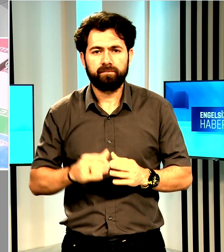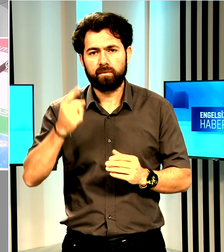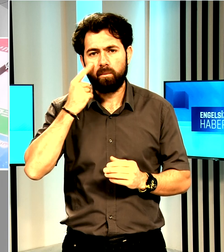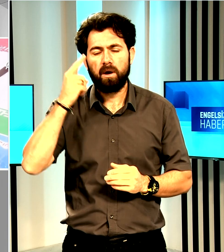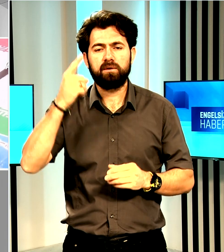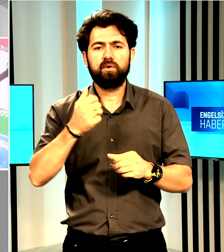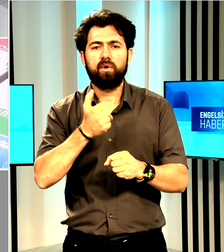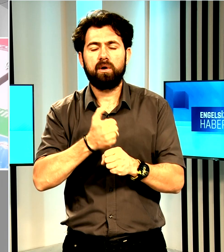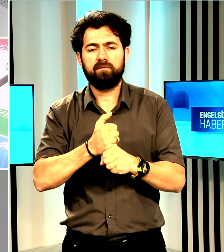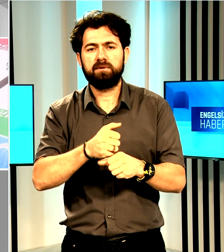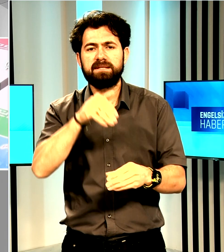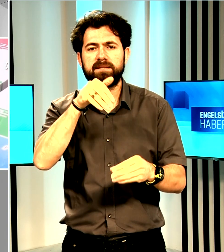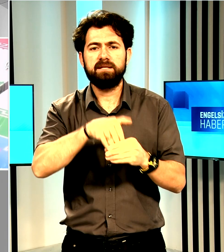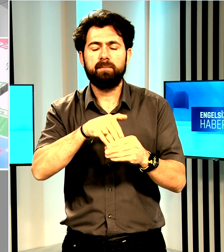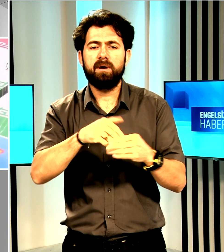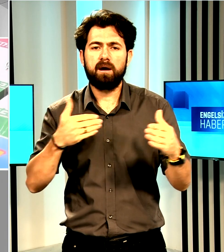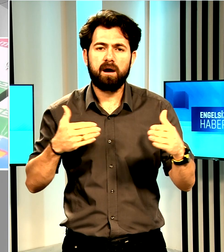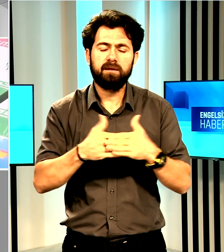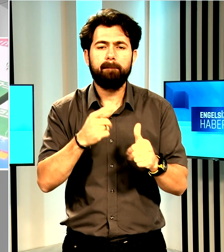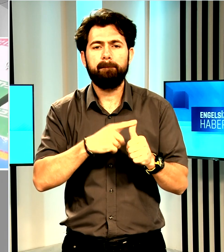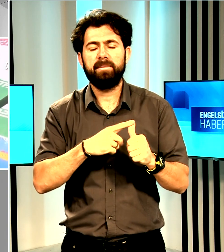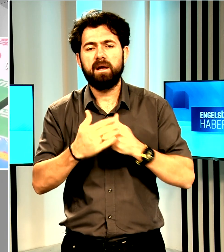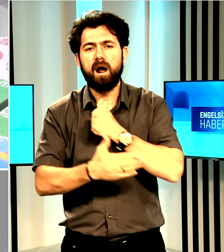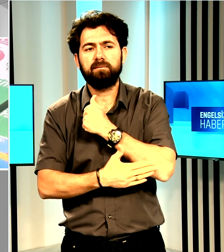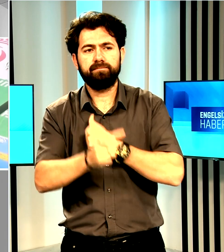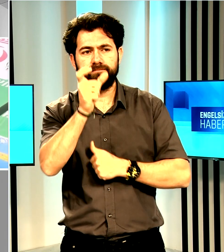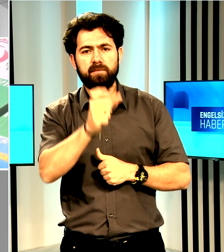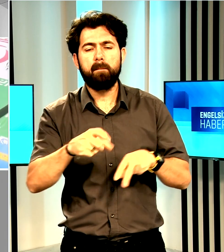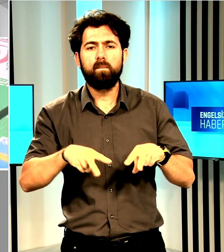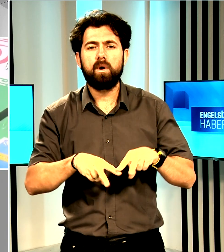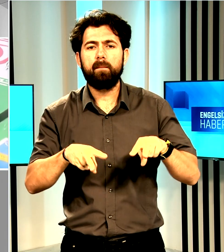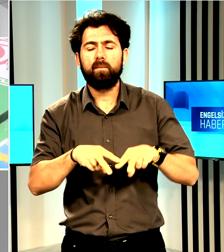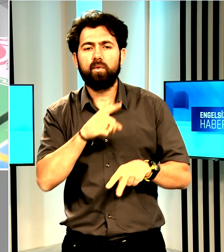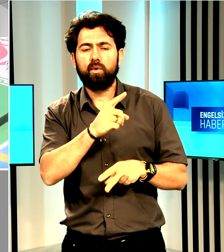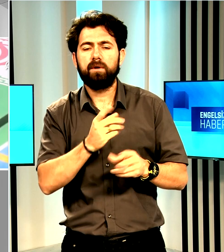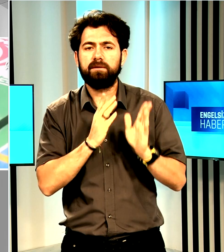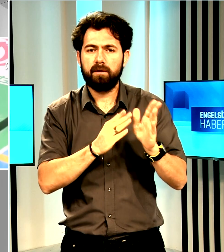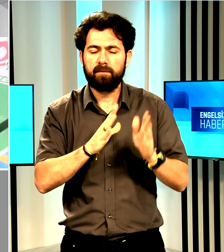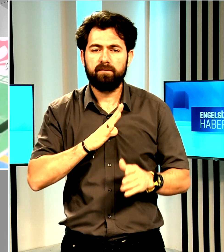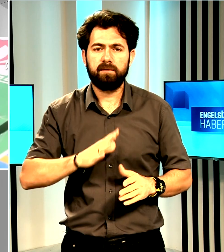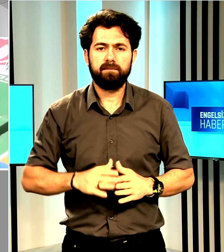görevlerini seçime kadar birinci yardımcısı Muhammed Muhbirin yürütecek.